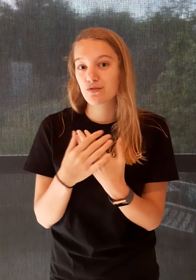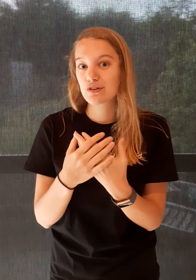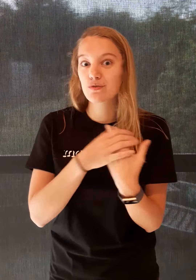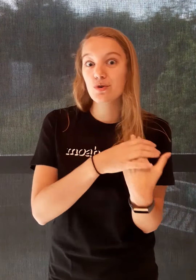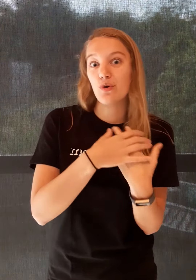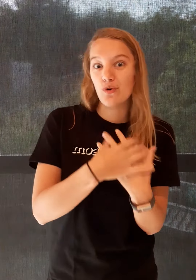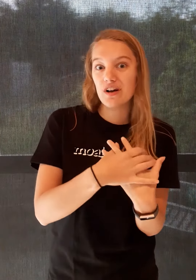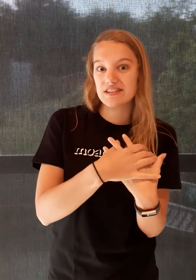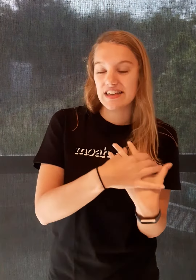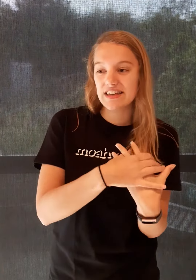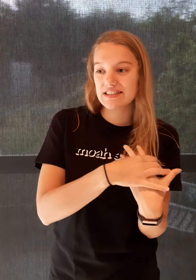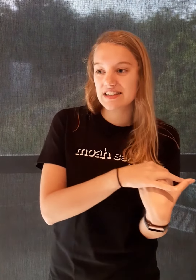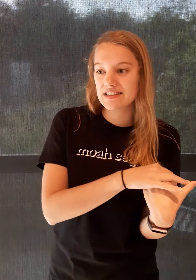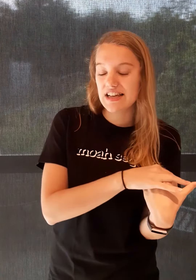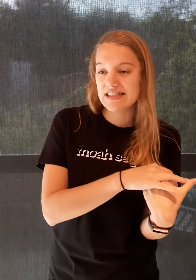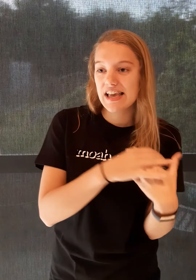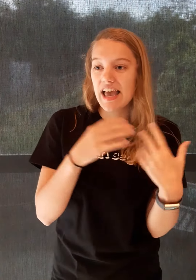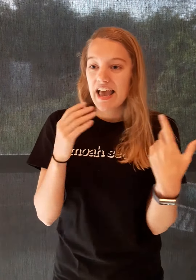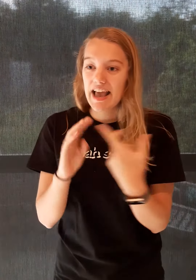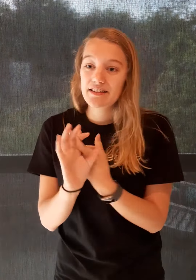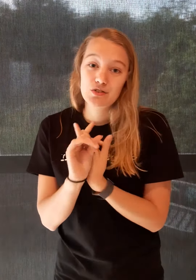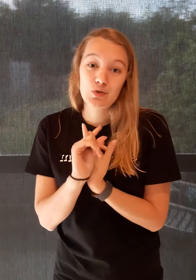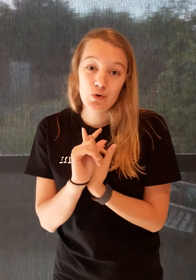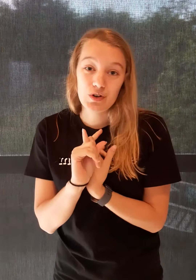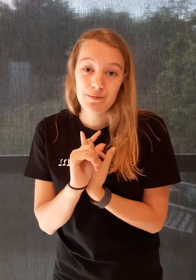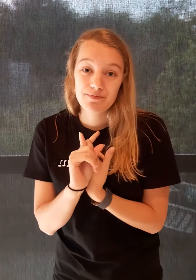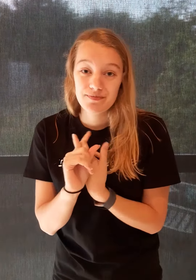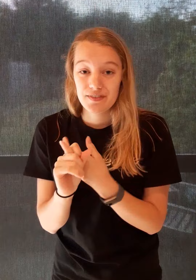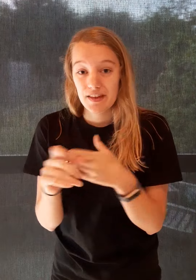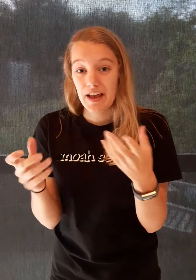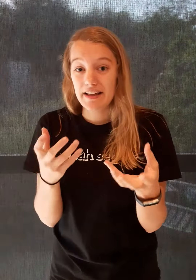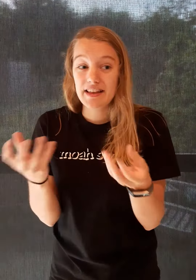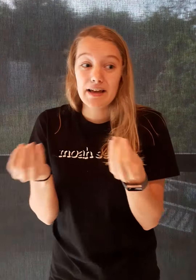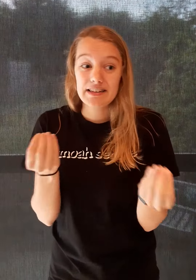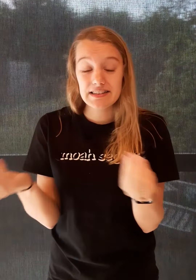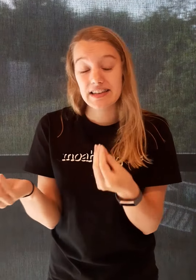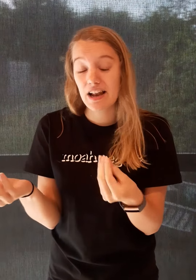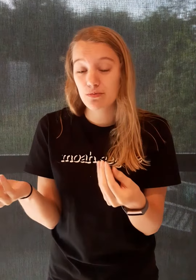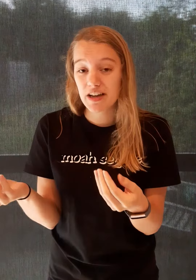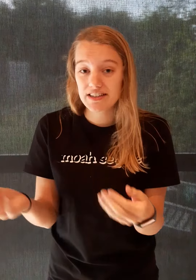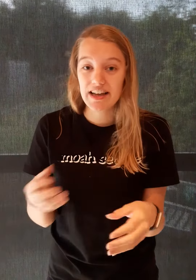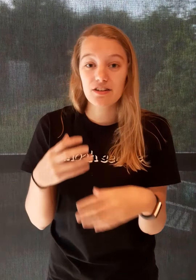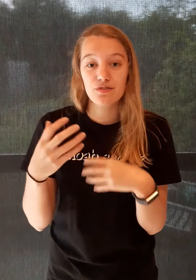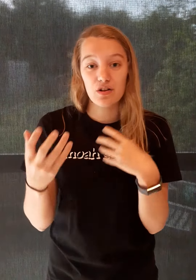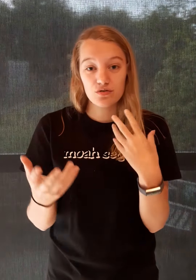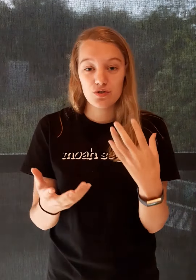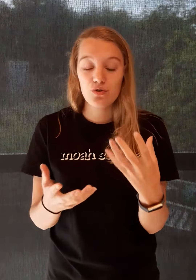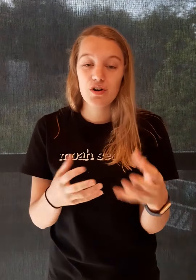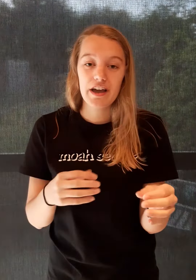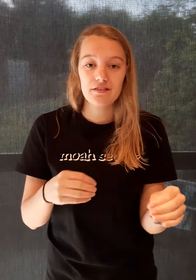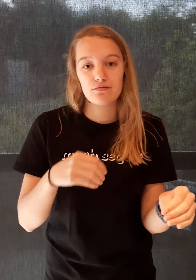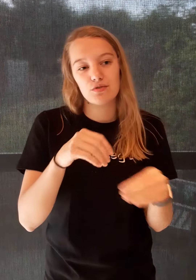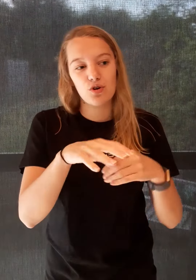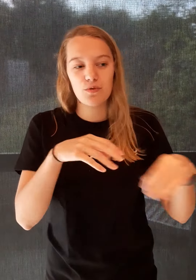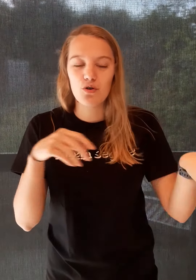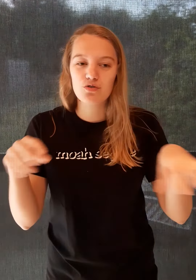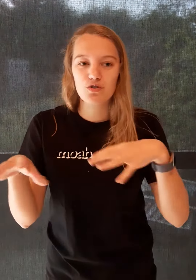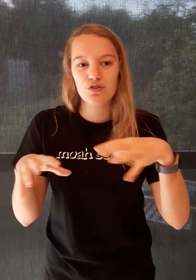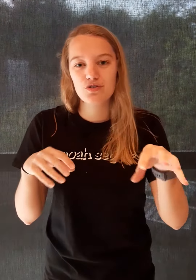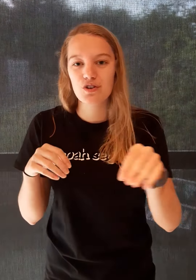vond ik vroeger ook al zeer interessant. En het koken. En ja, in integrale opdrachten gaat het vooral rond koken en komen er ook nog de